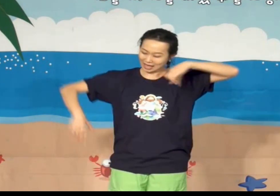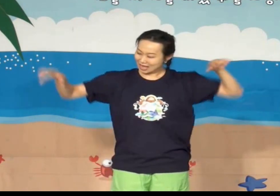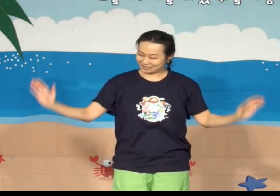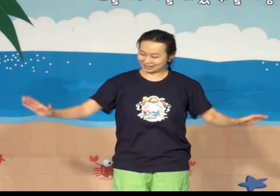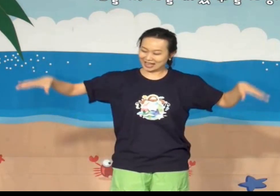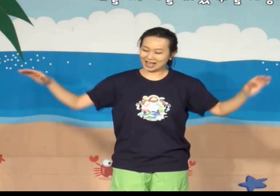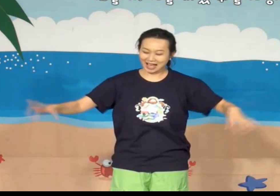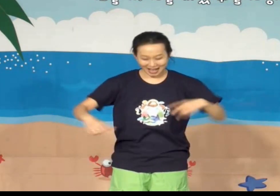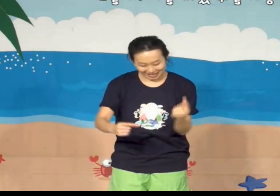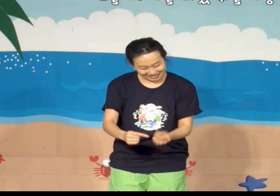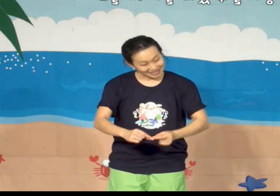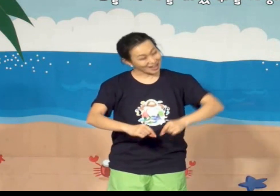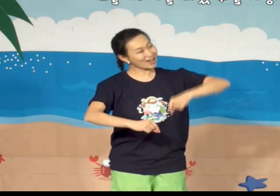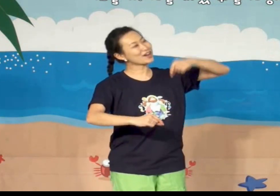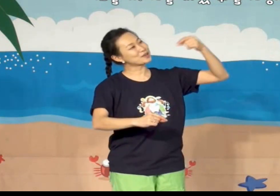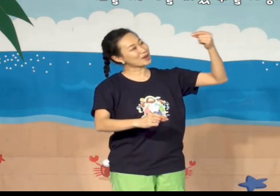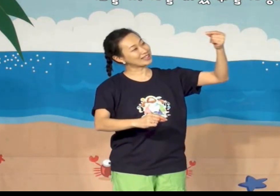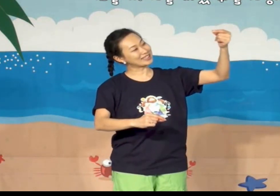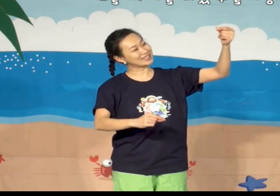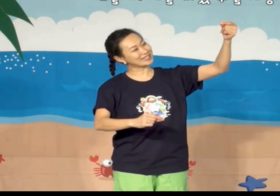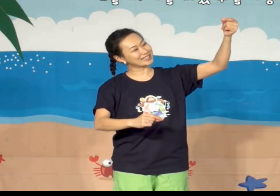날아줘 널래